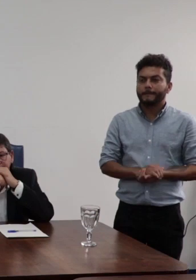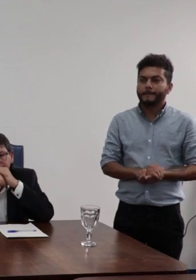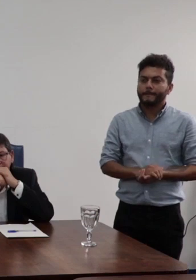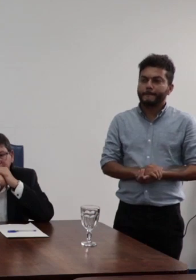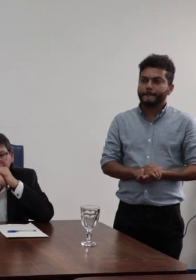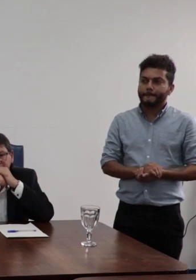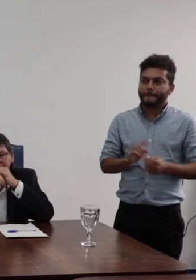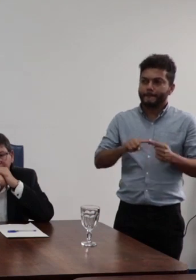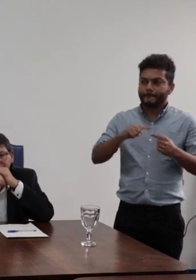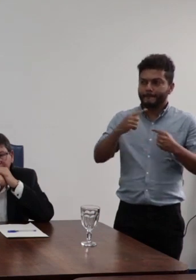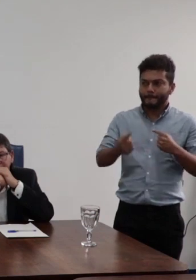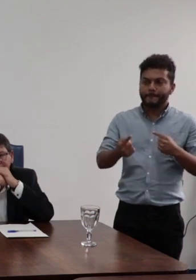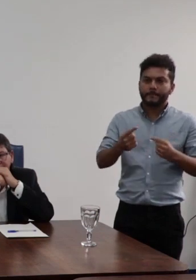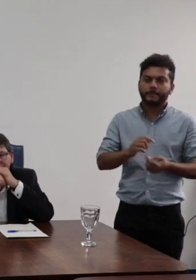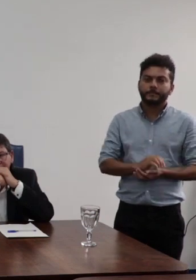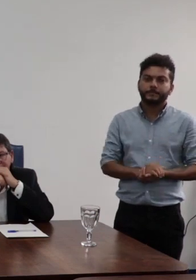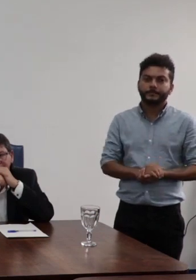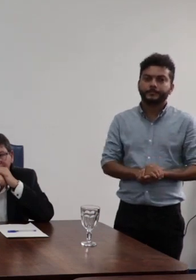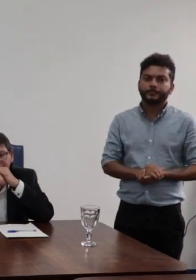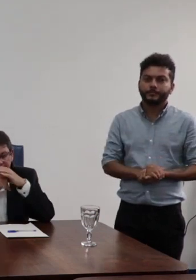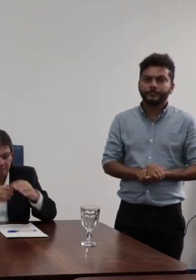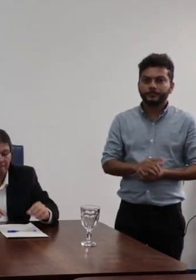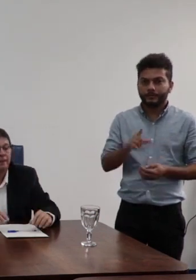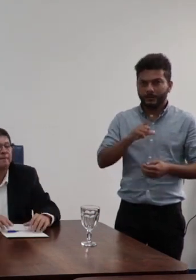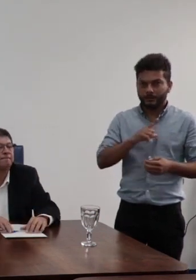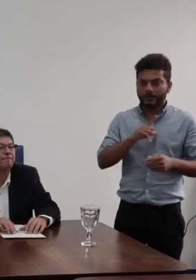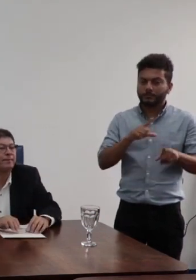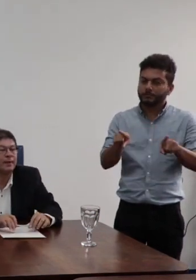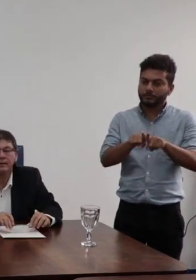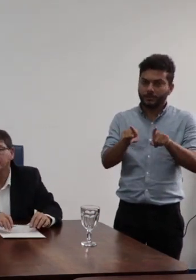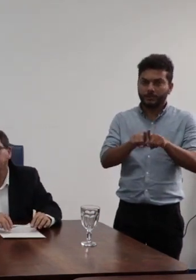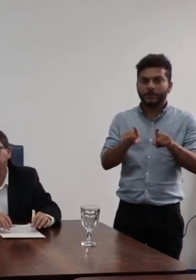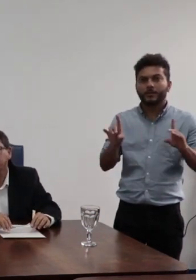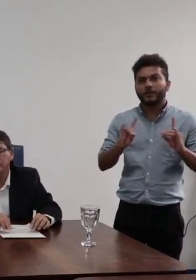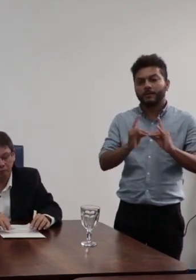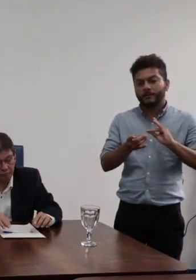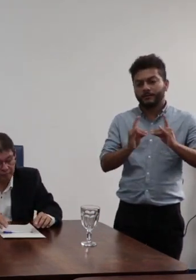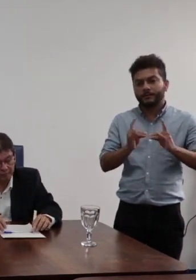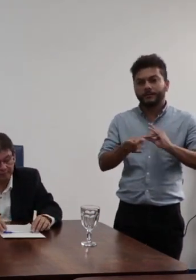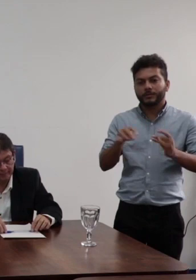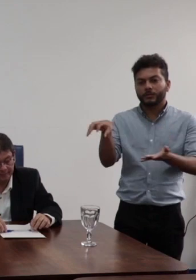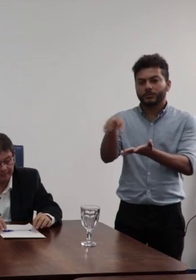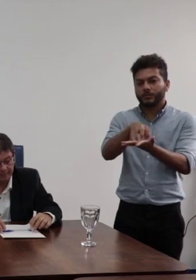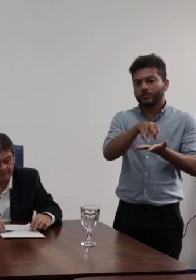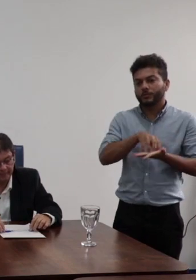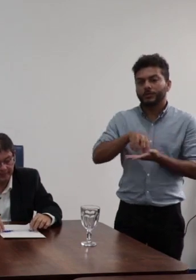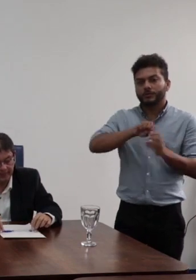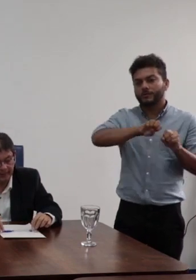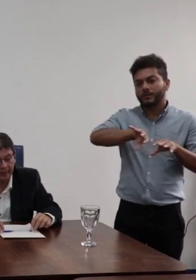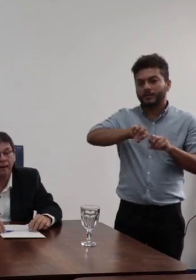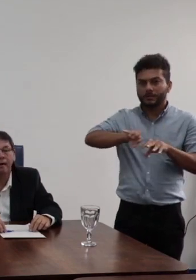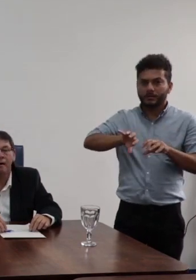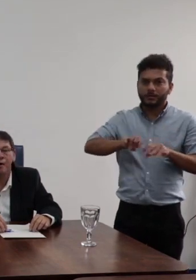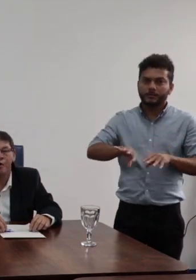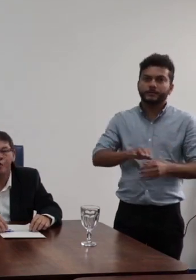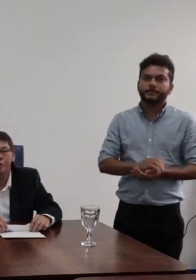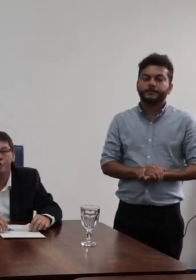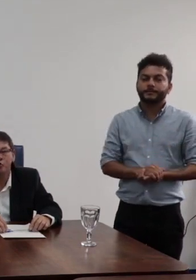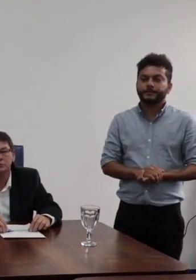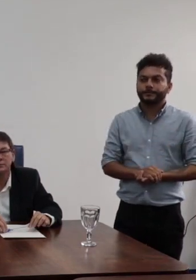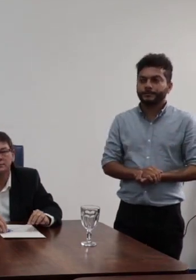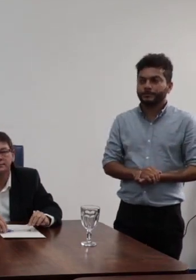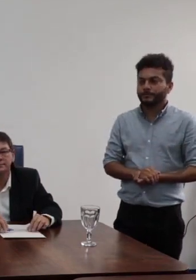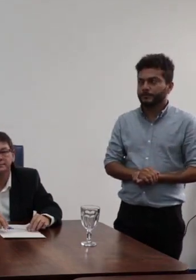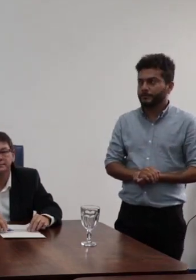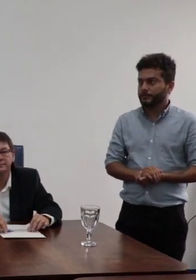Posteriormente a isso, houve oficinas que foram realizadas nos centros de ensino e nos diferentes espaços